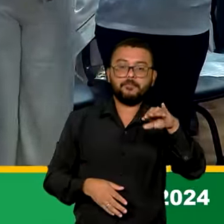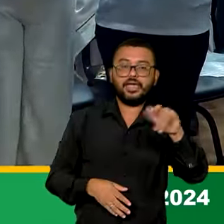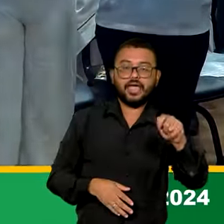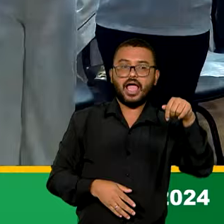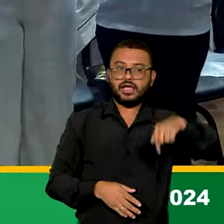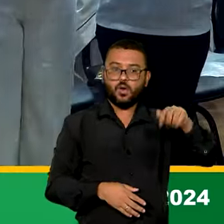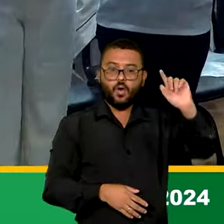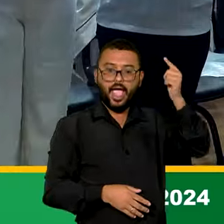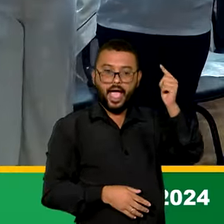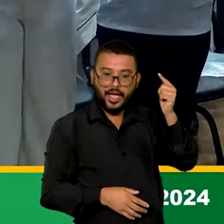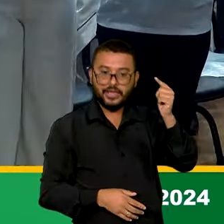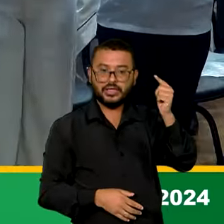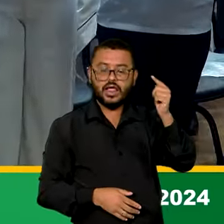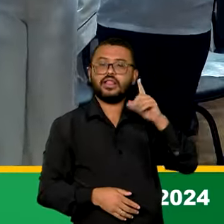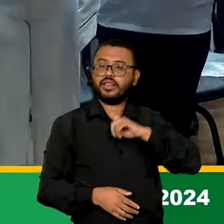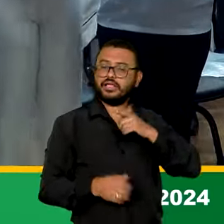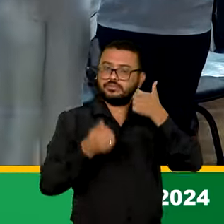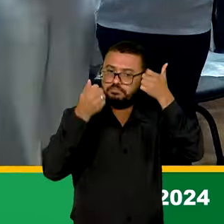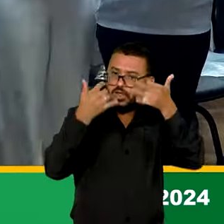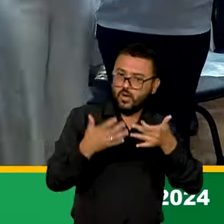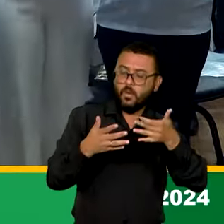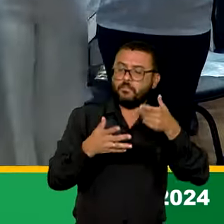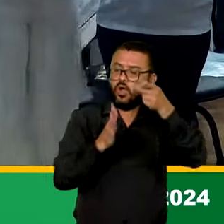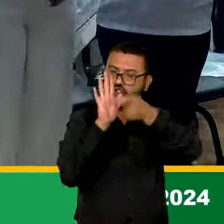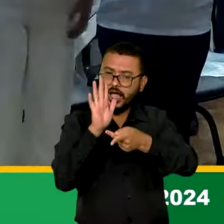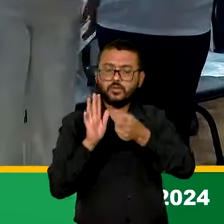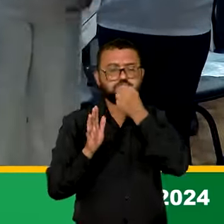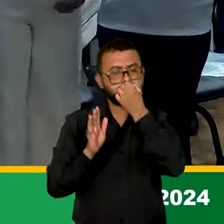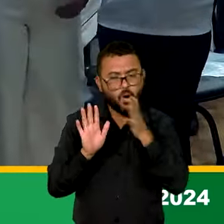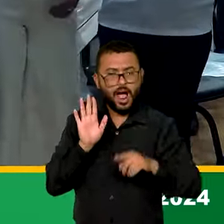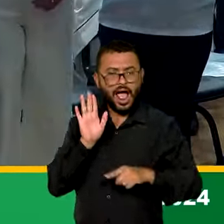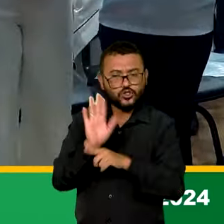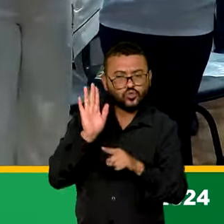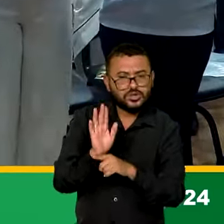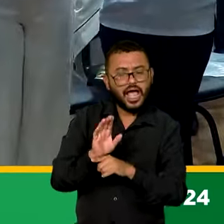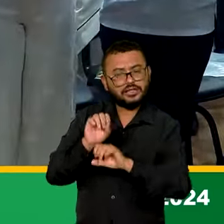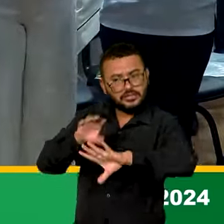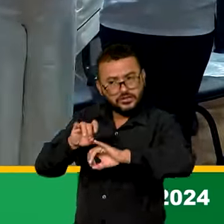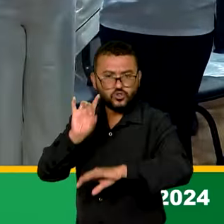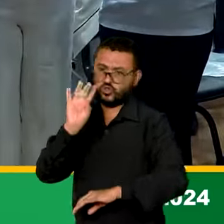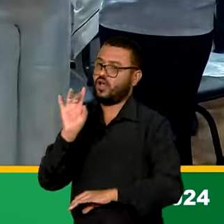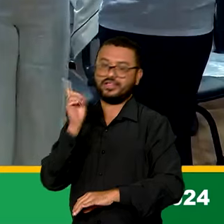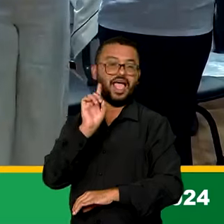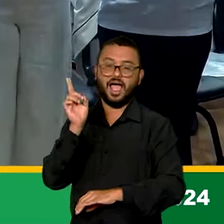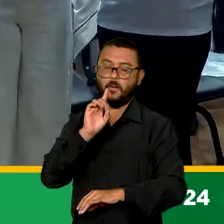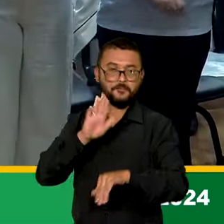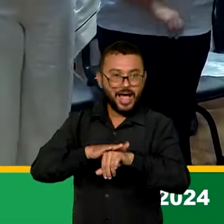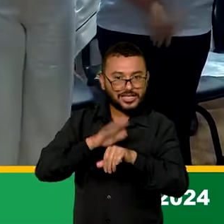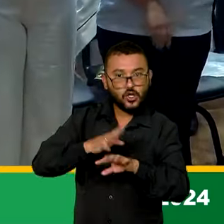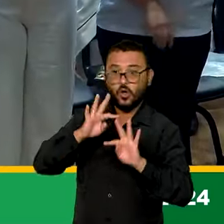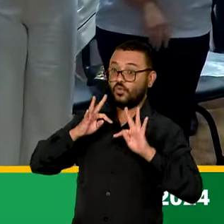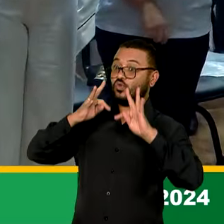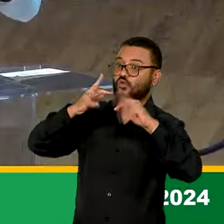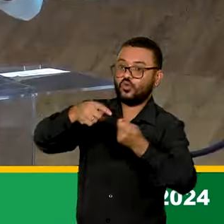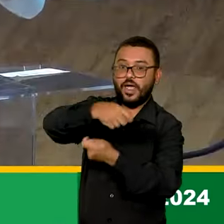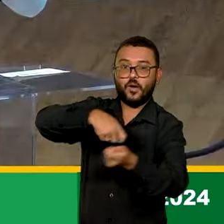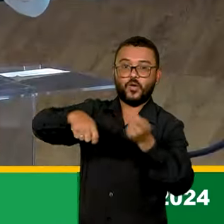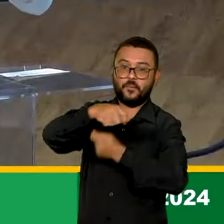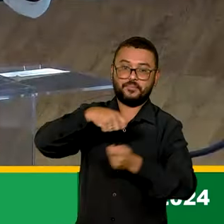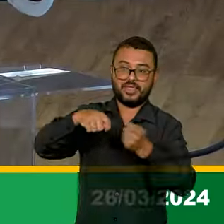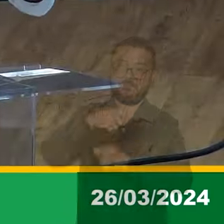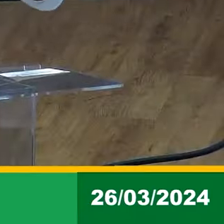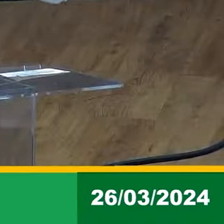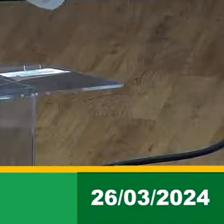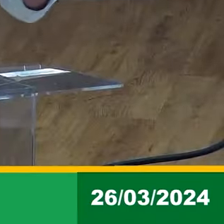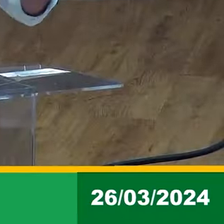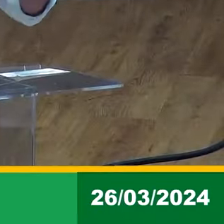de Goiás e falou que o programa vai impactar não só a educação, mas toda a cadeia da economia. Às